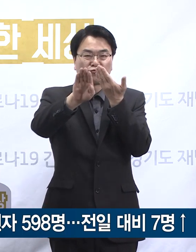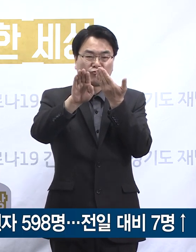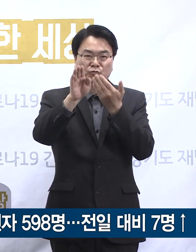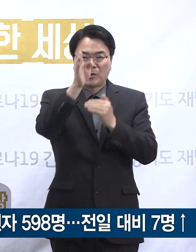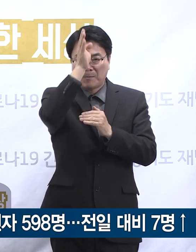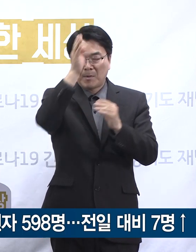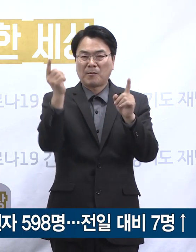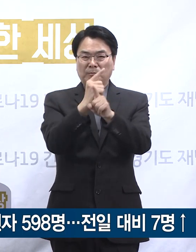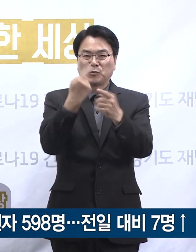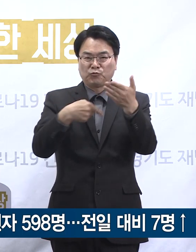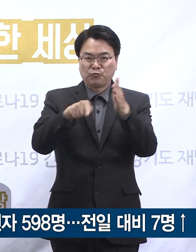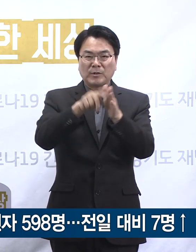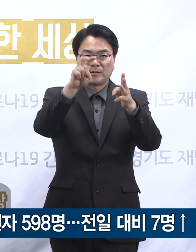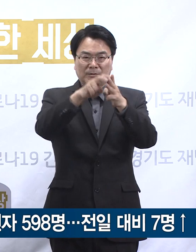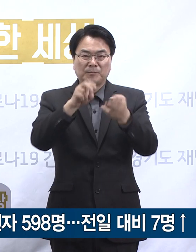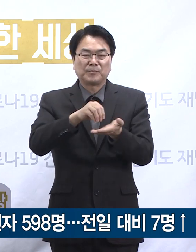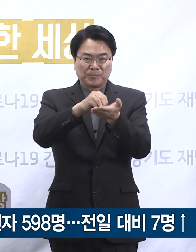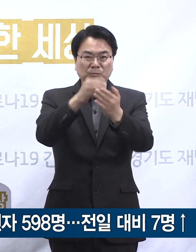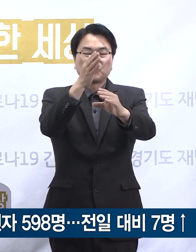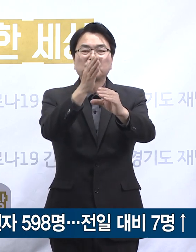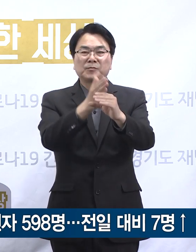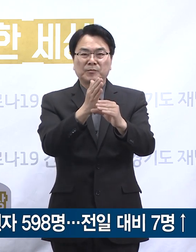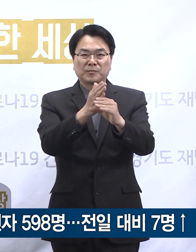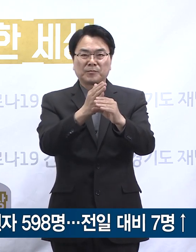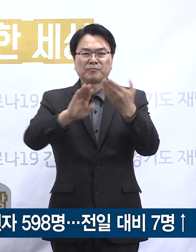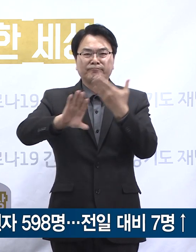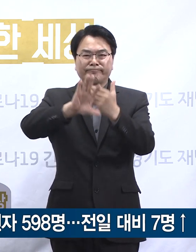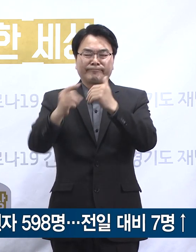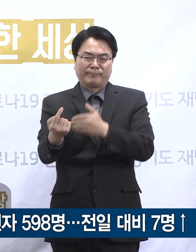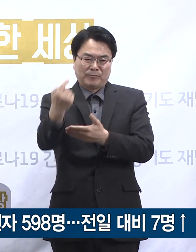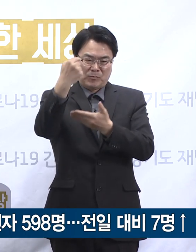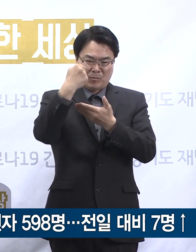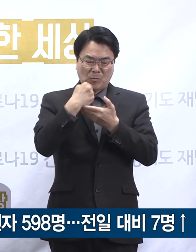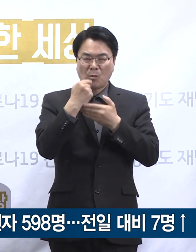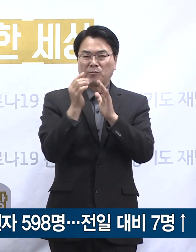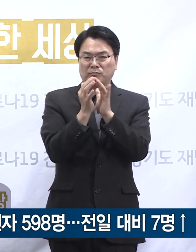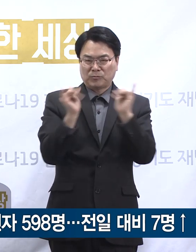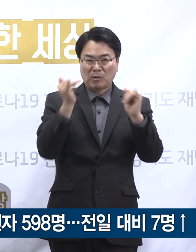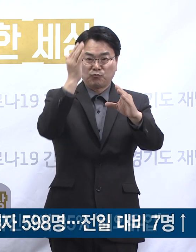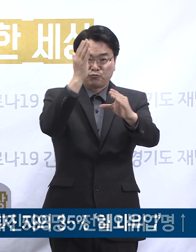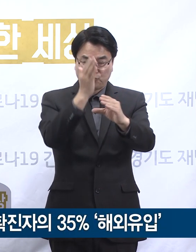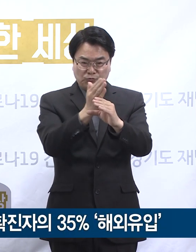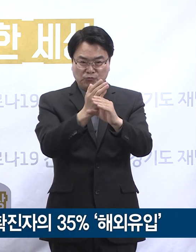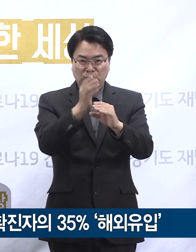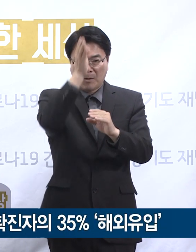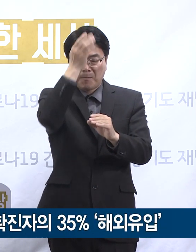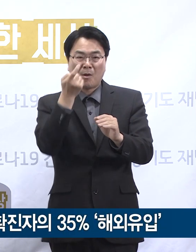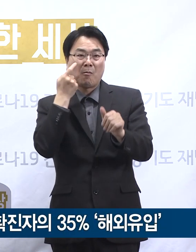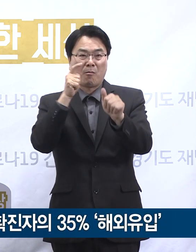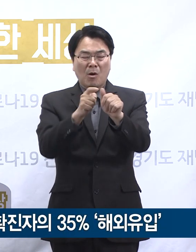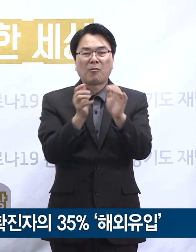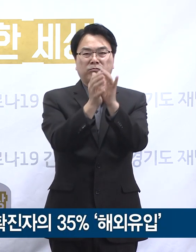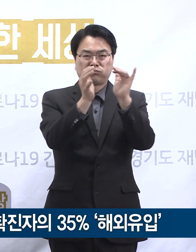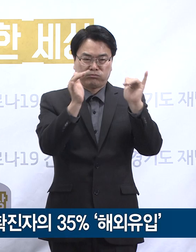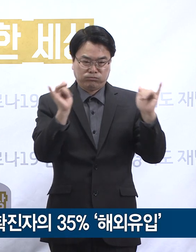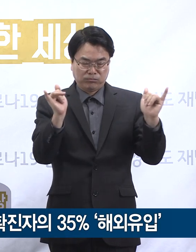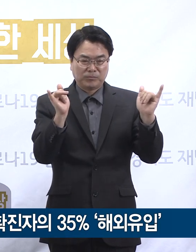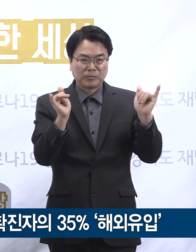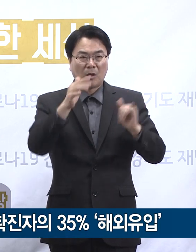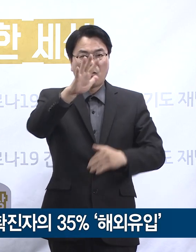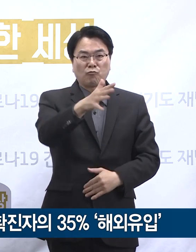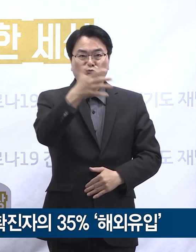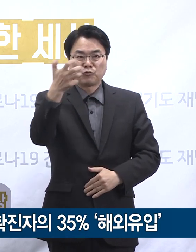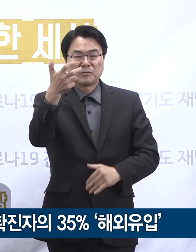격리 중입니다. 해외 입국자 확진 현황을 말씀드리겠습니다. 4월 1일 이후 도내 발생한 확진자